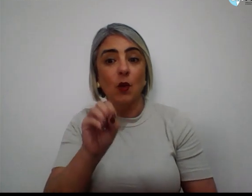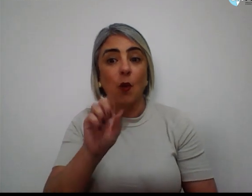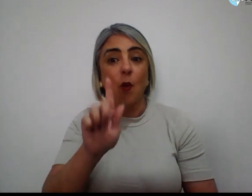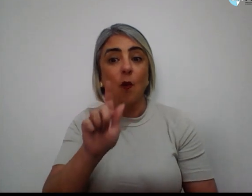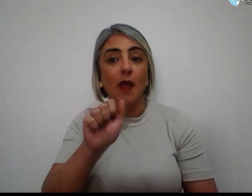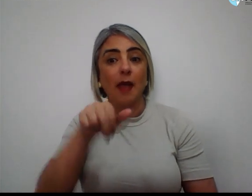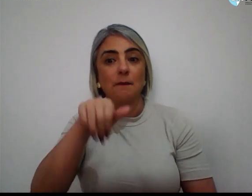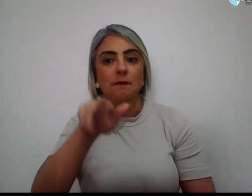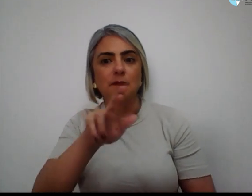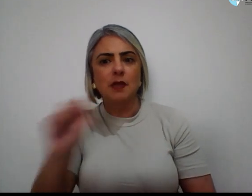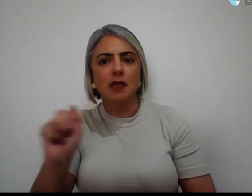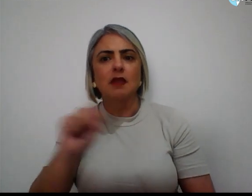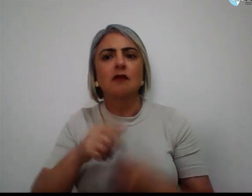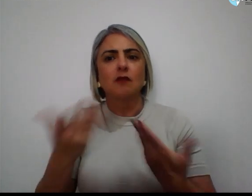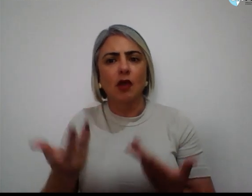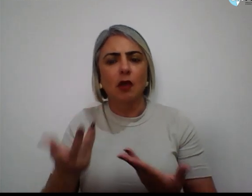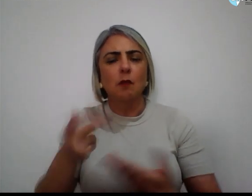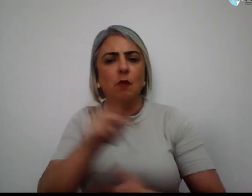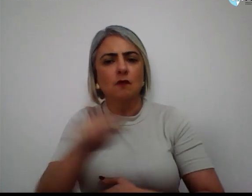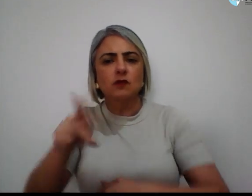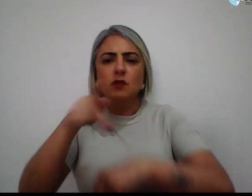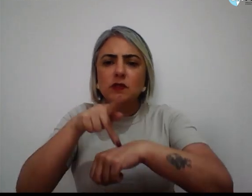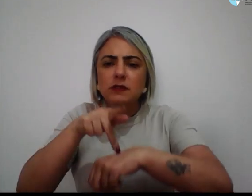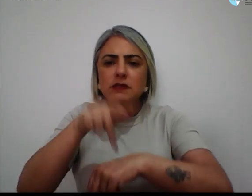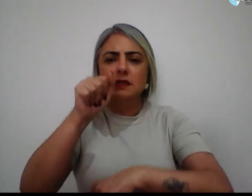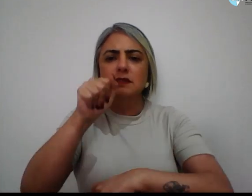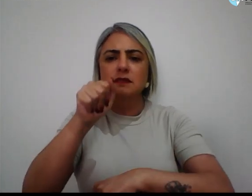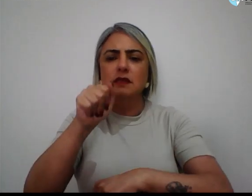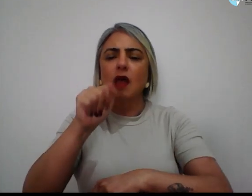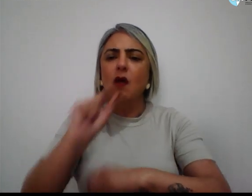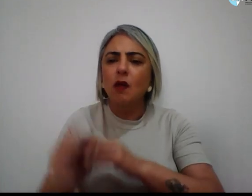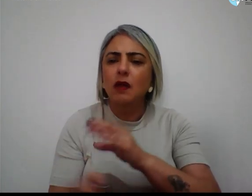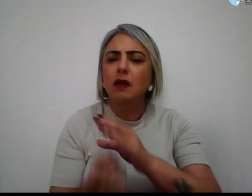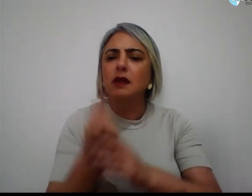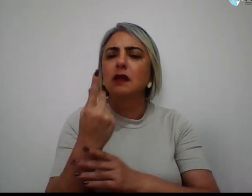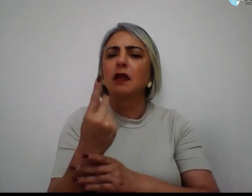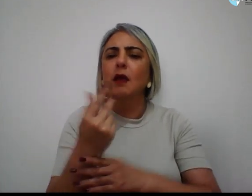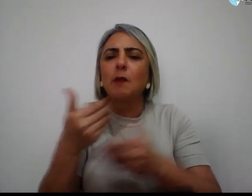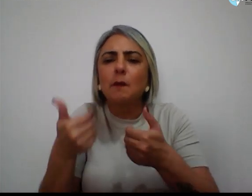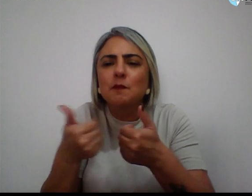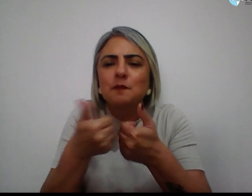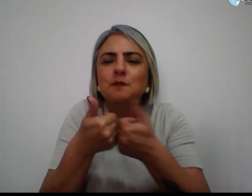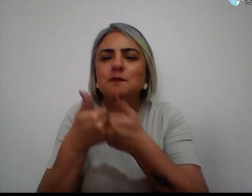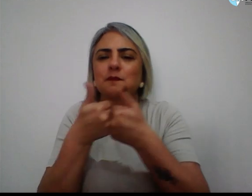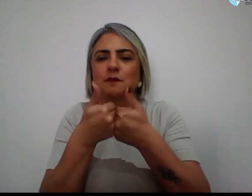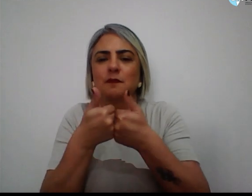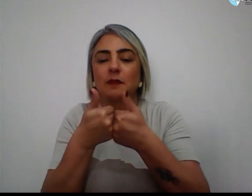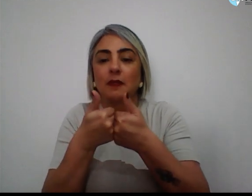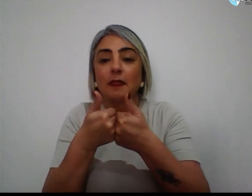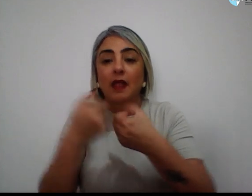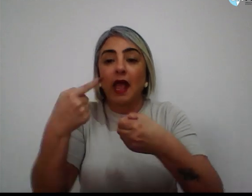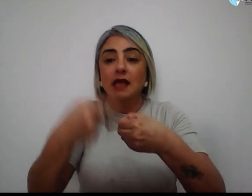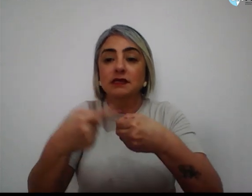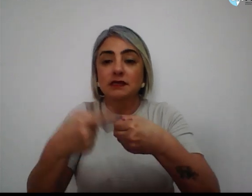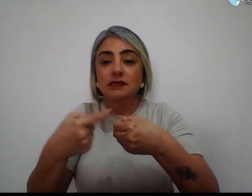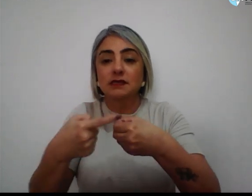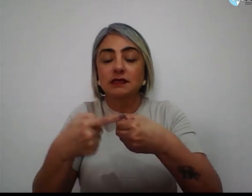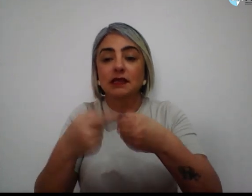atuou como decana de extensão, estabeleceu uma proximidade entre as cidades e as escolas